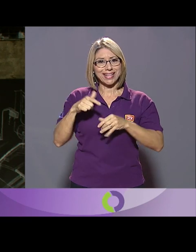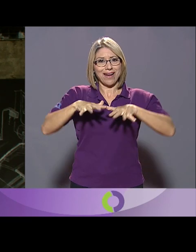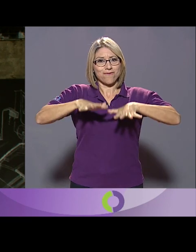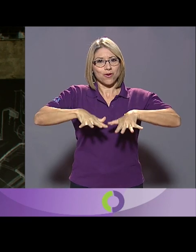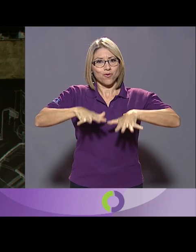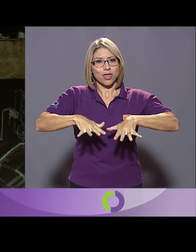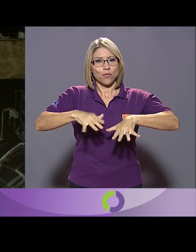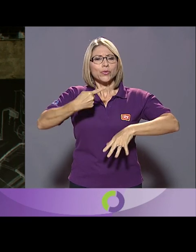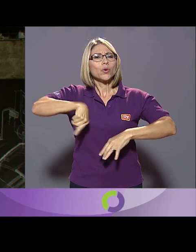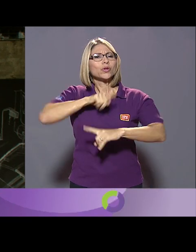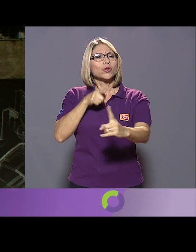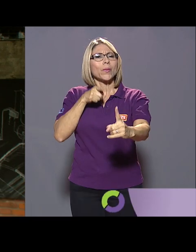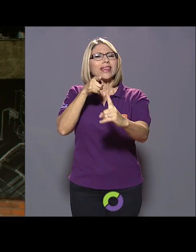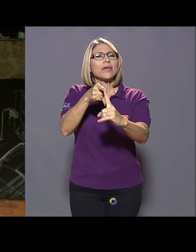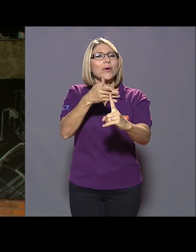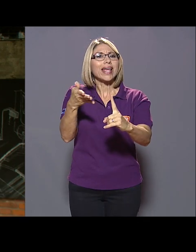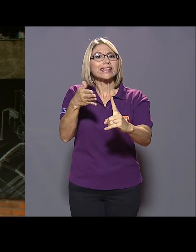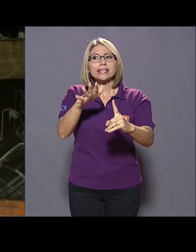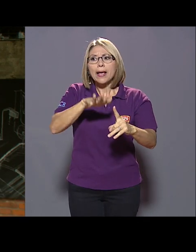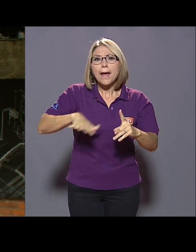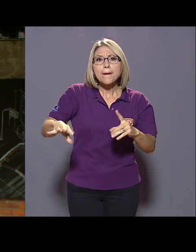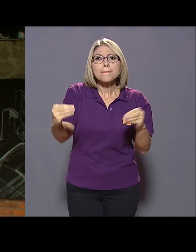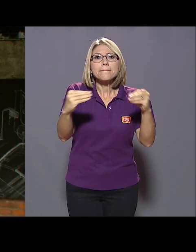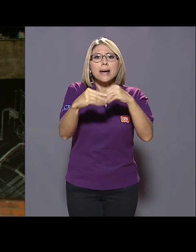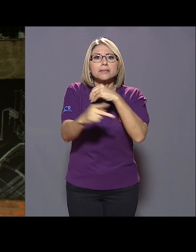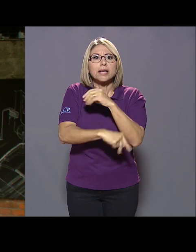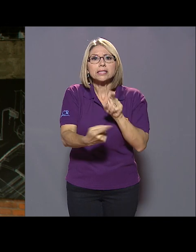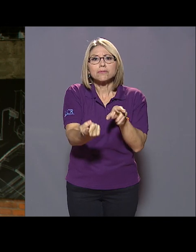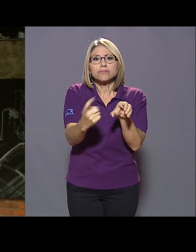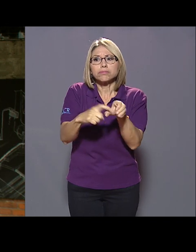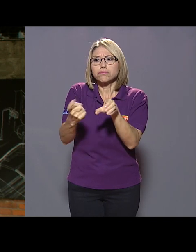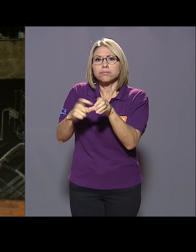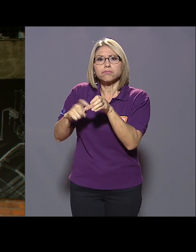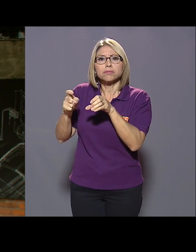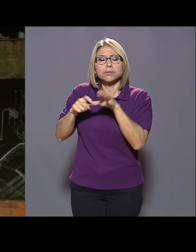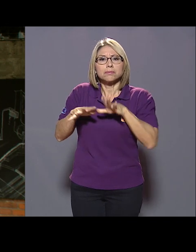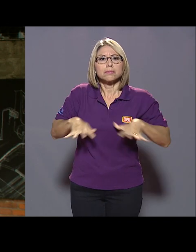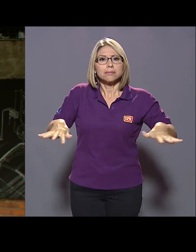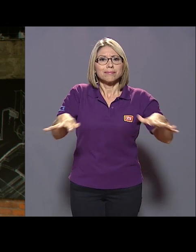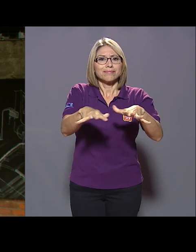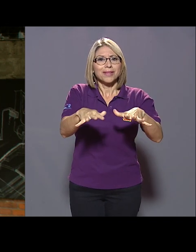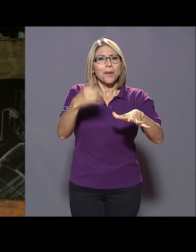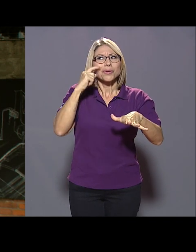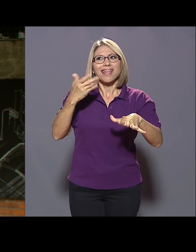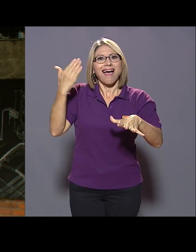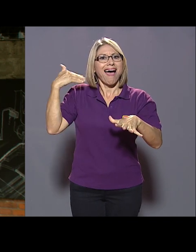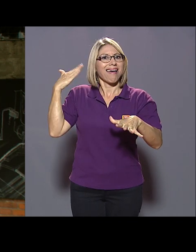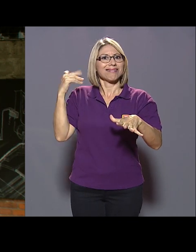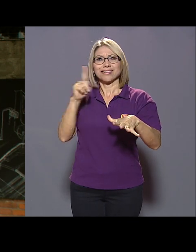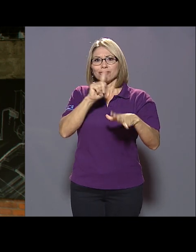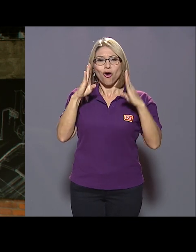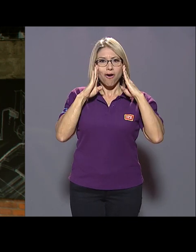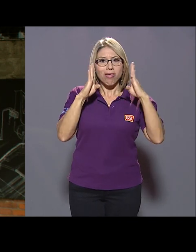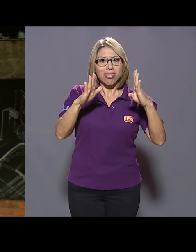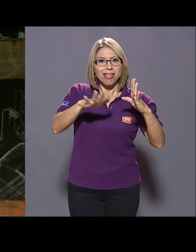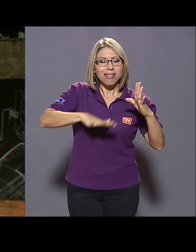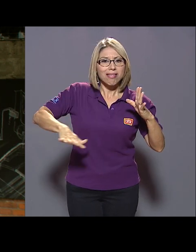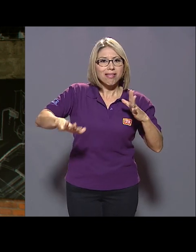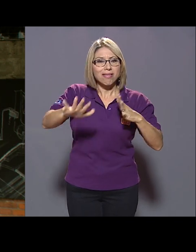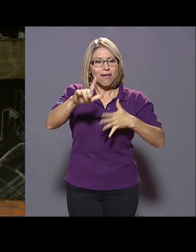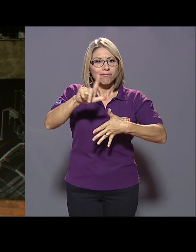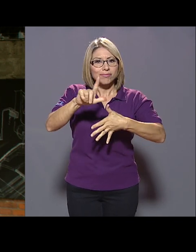Nuestro gran objetivo es generar más adhesiones de este continente, que si se quiere fue de alguna manera relegado en la convocatoria anterior,